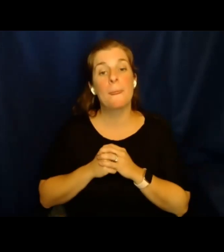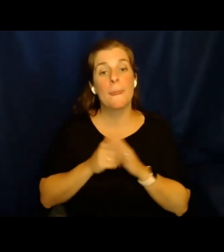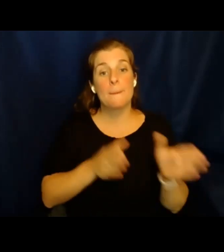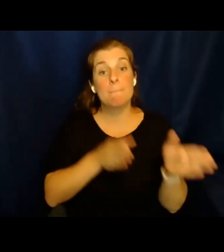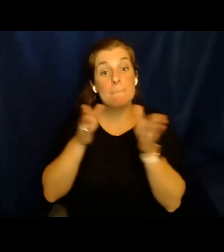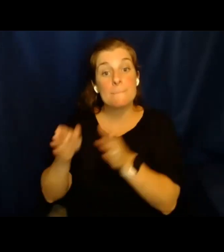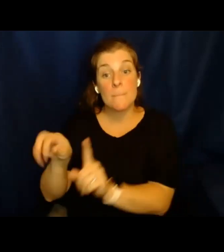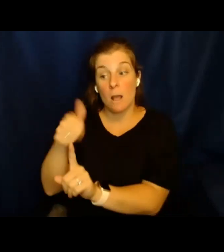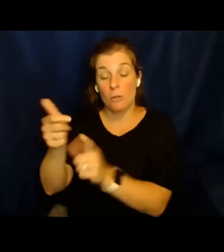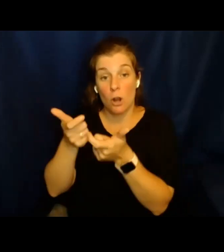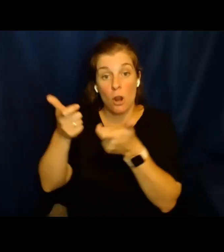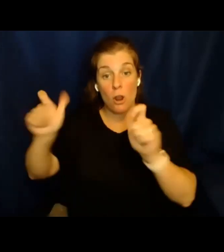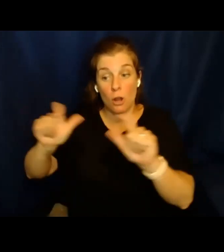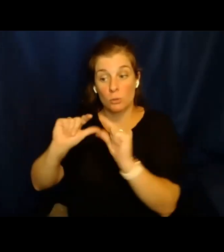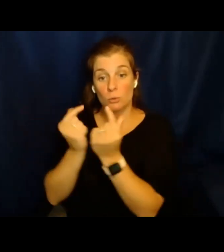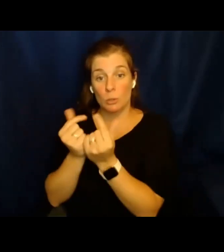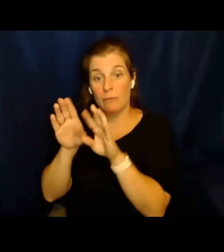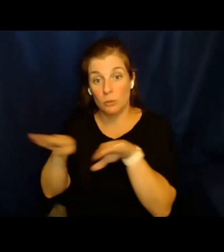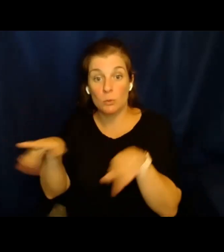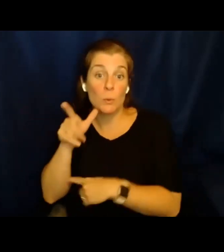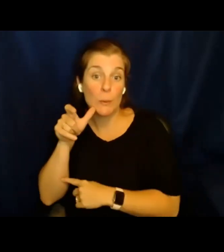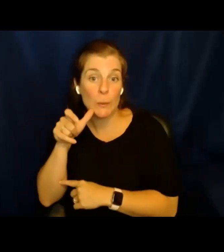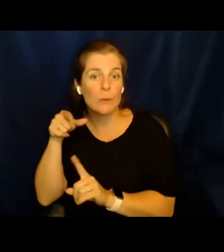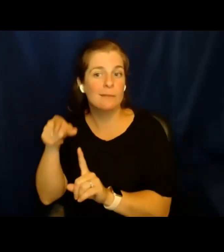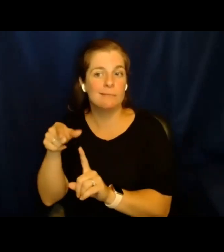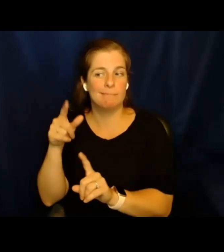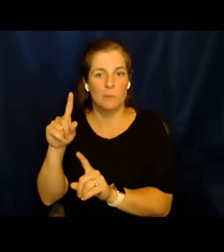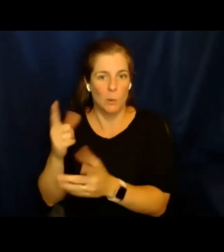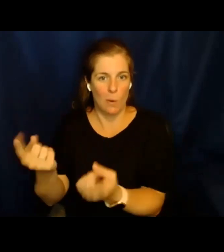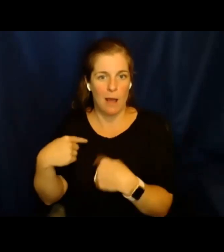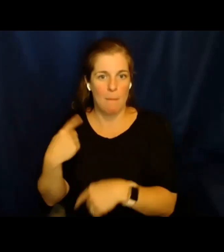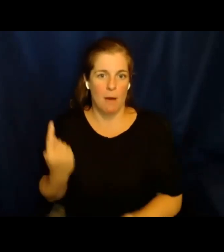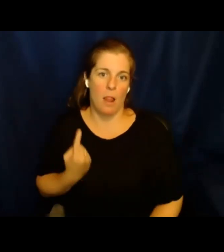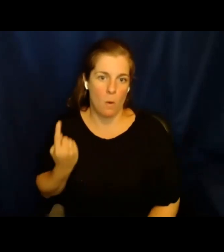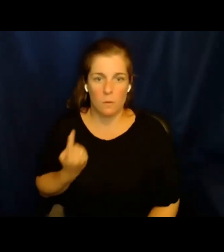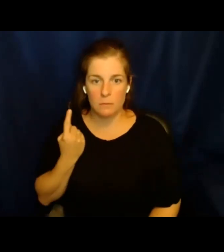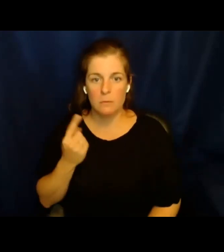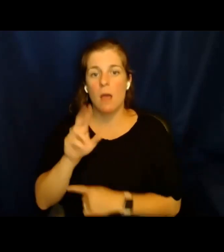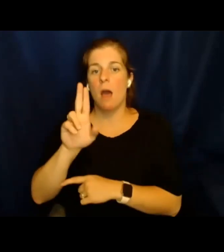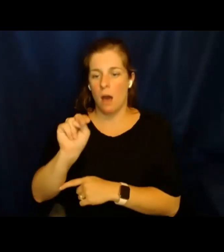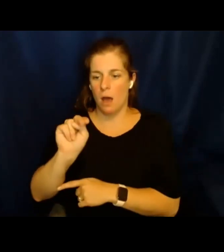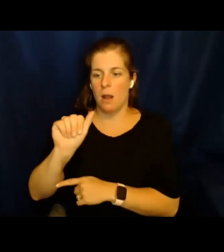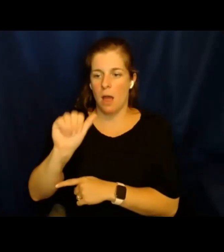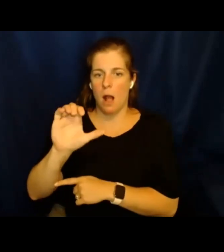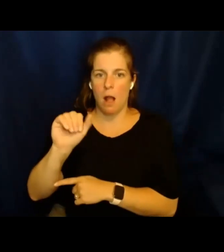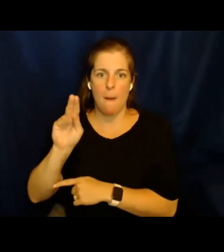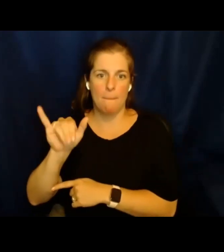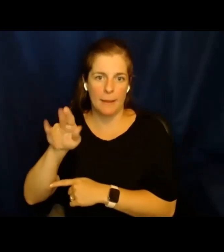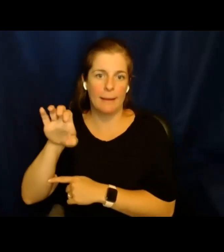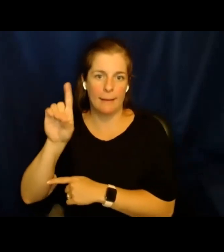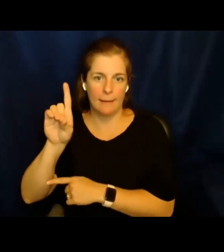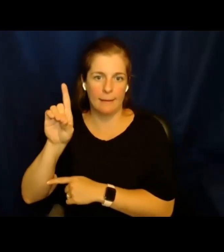Otro grupo muy grande de chicos son aquellos que vienen sin compañía, que se les llama menores no